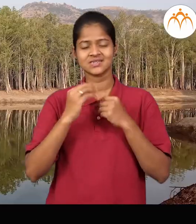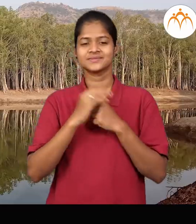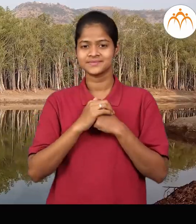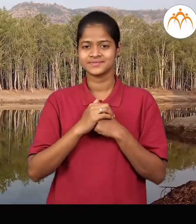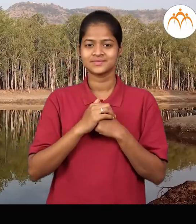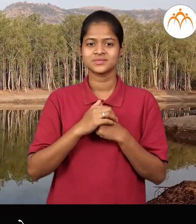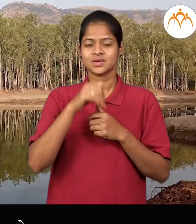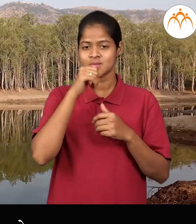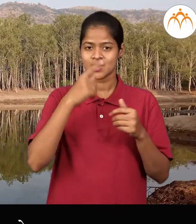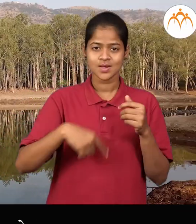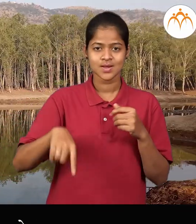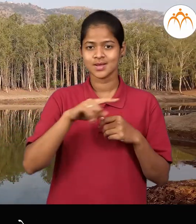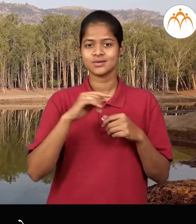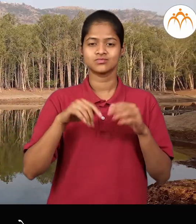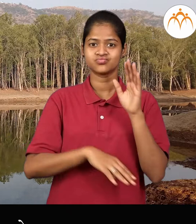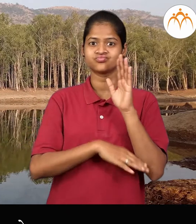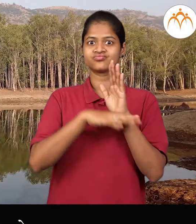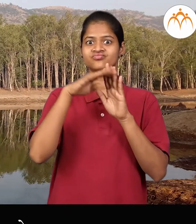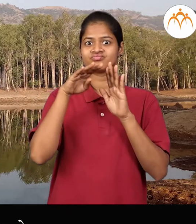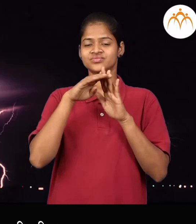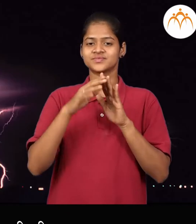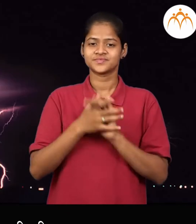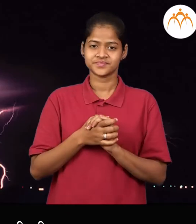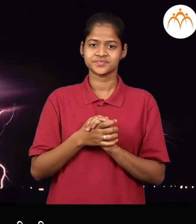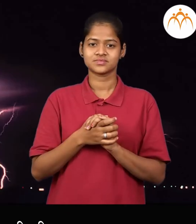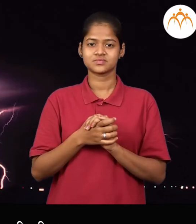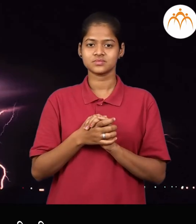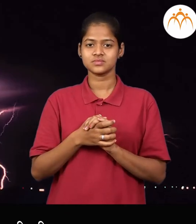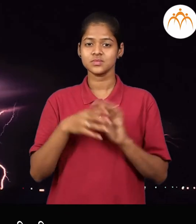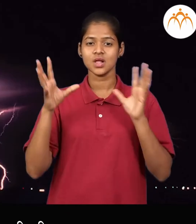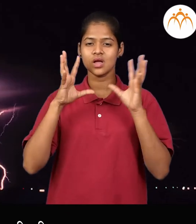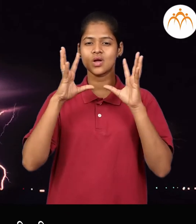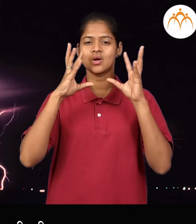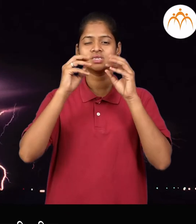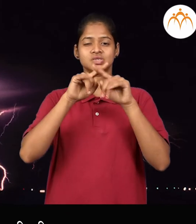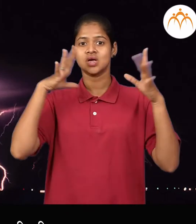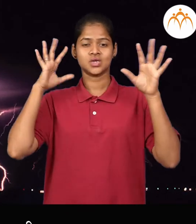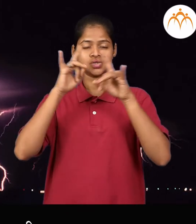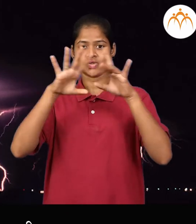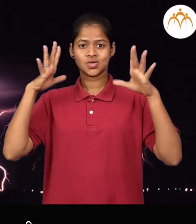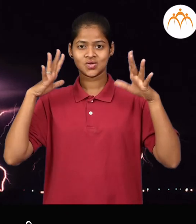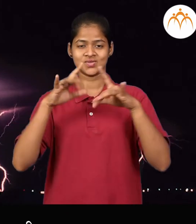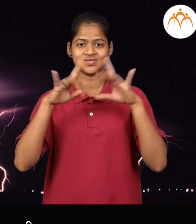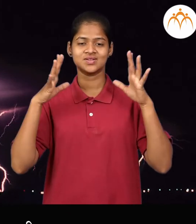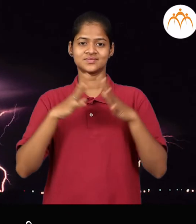तले, पाणयाने तले भरले, ढगात चमकून जानारी वीज, ढगात वीज